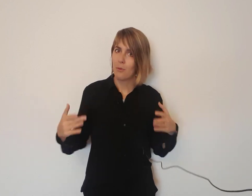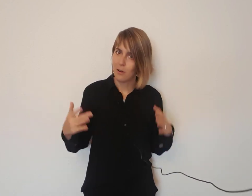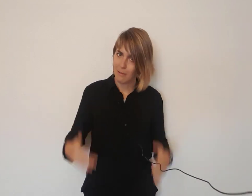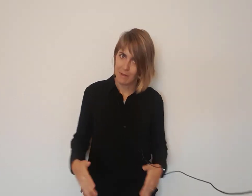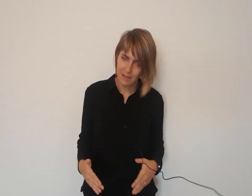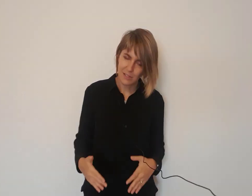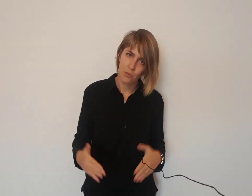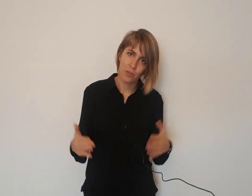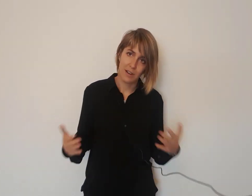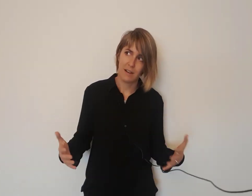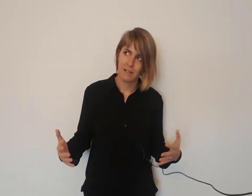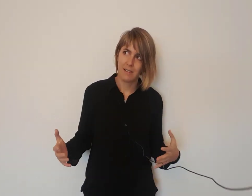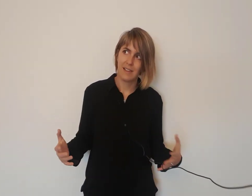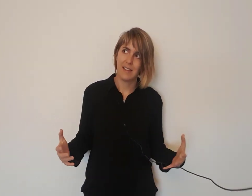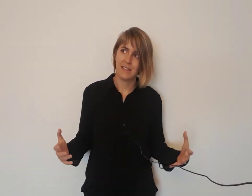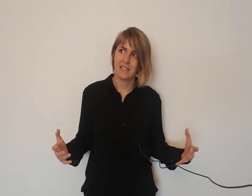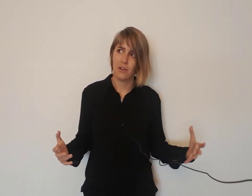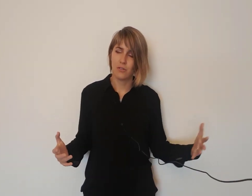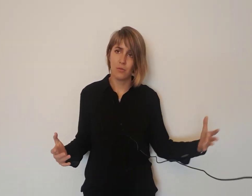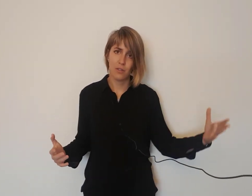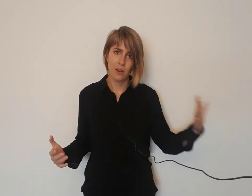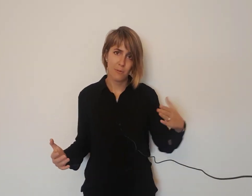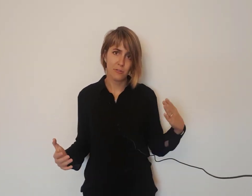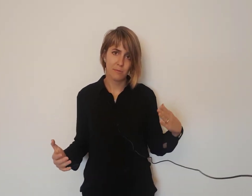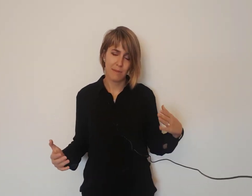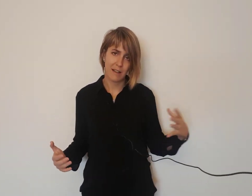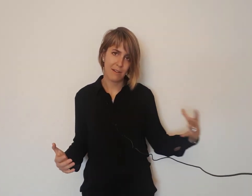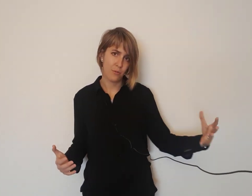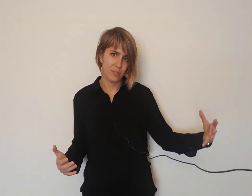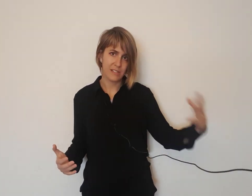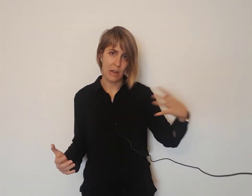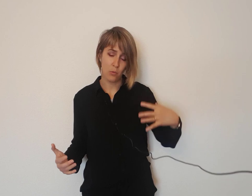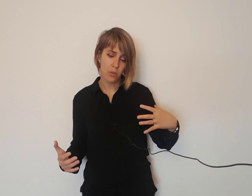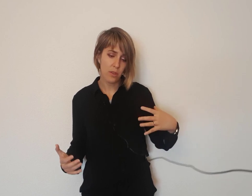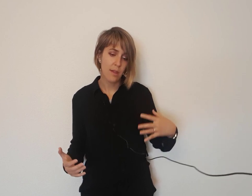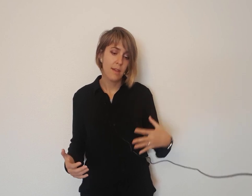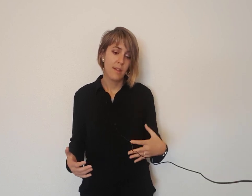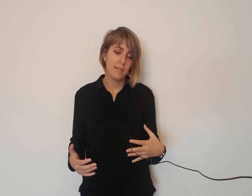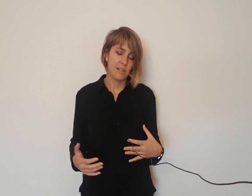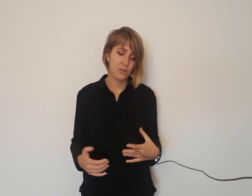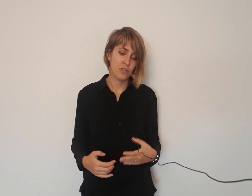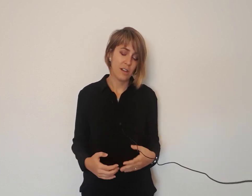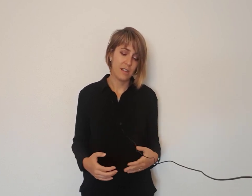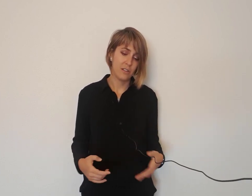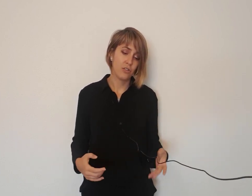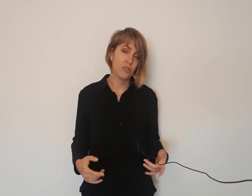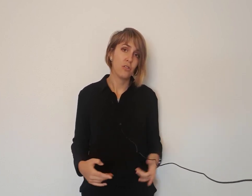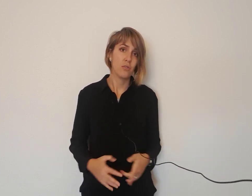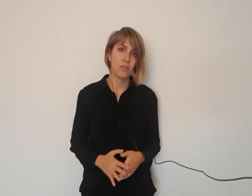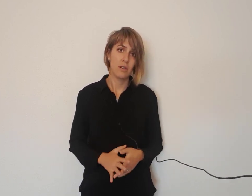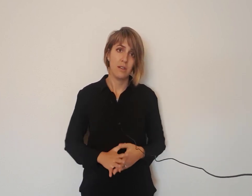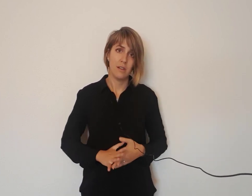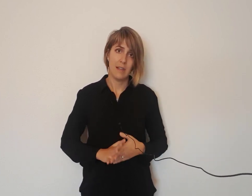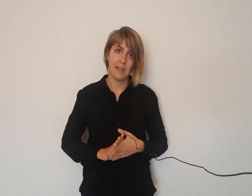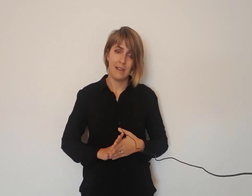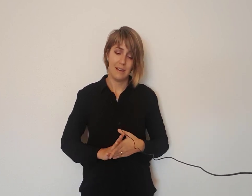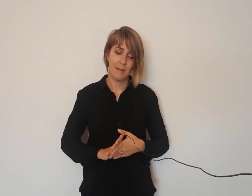problema que solucionar, que si no solucionamos va a acabar con nuestra salud. De hecho, los arquitectos son la